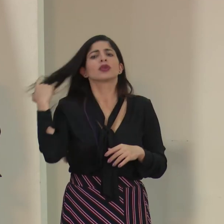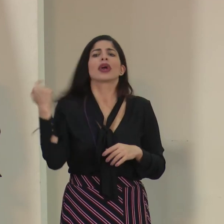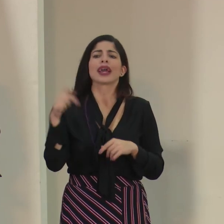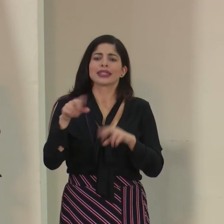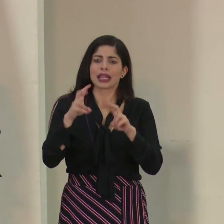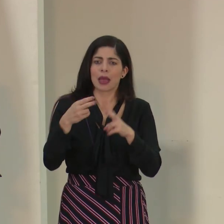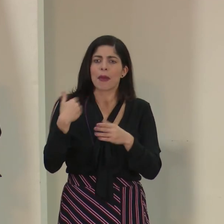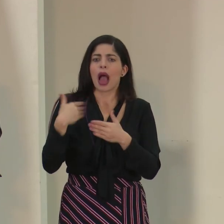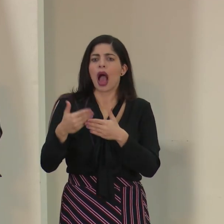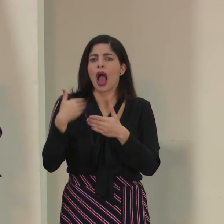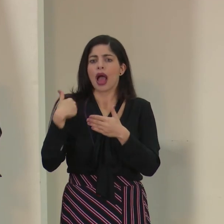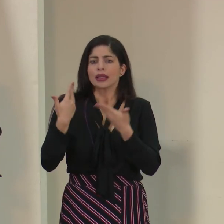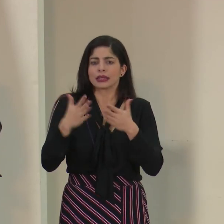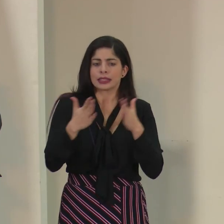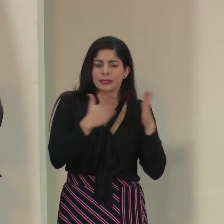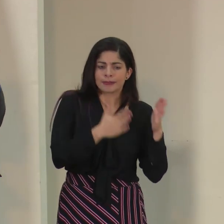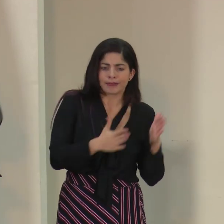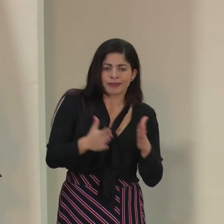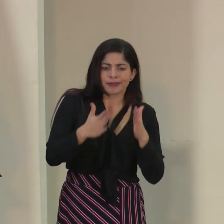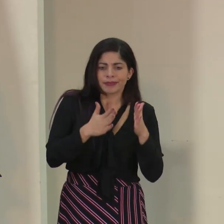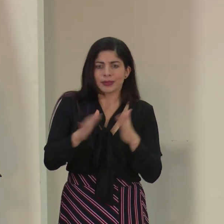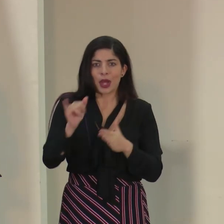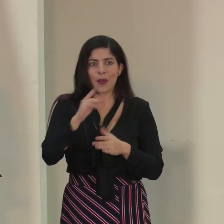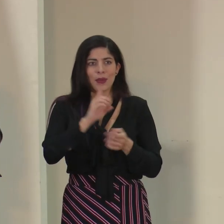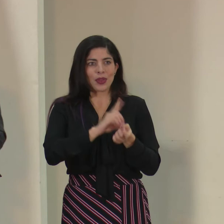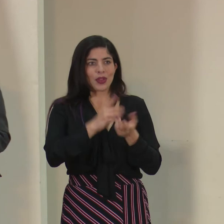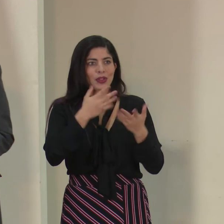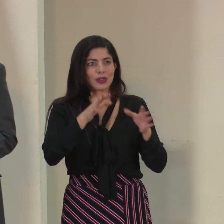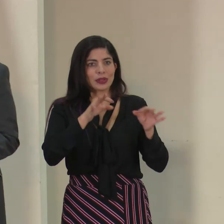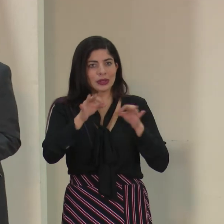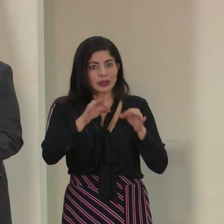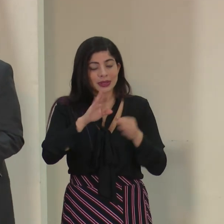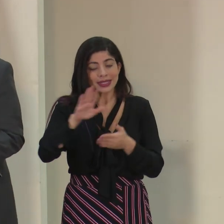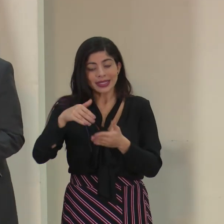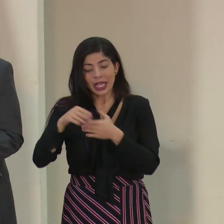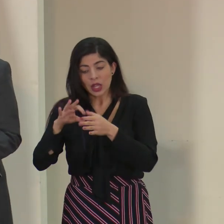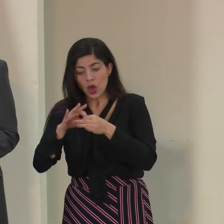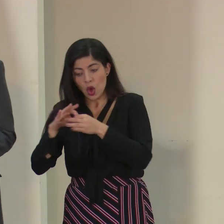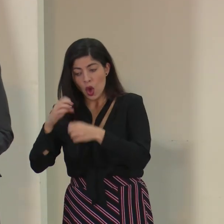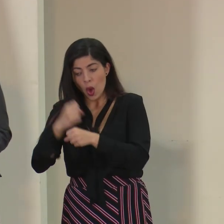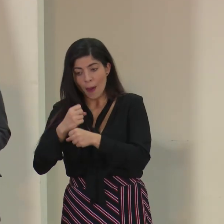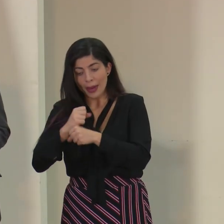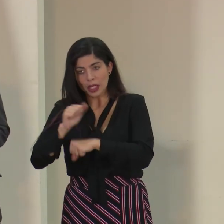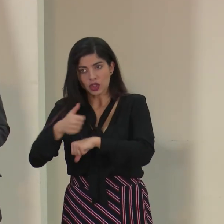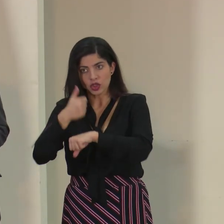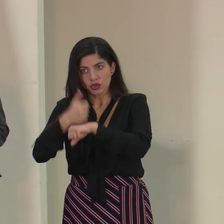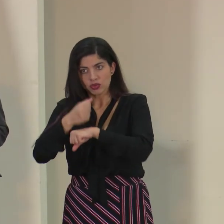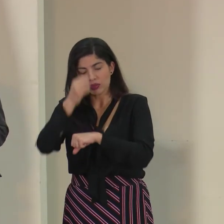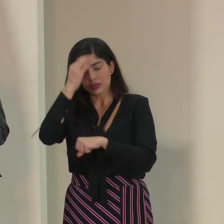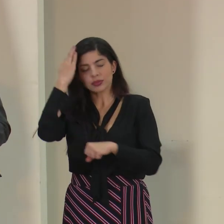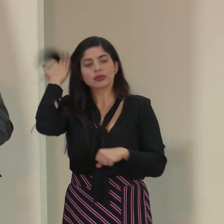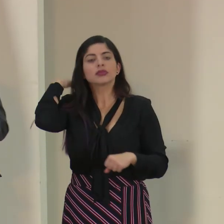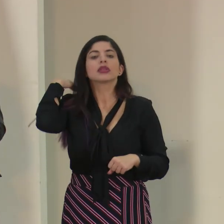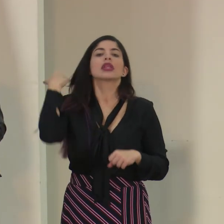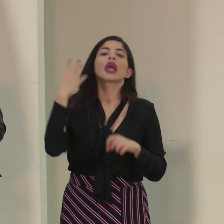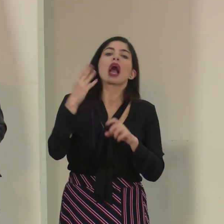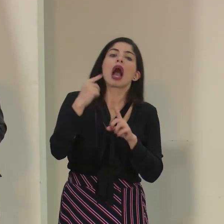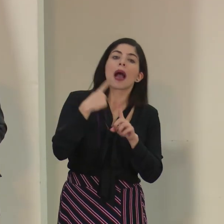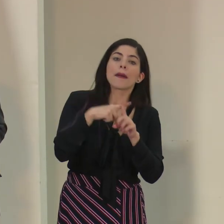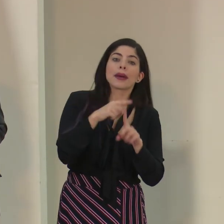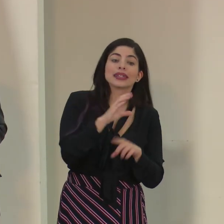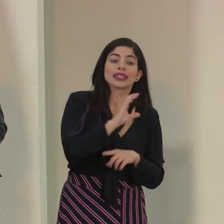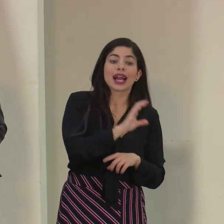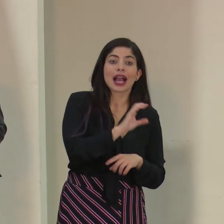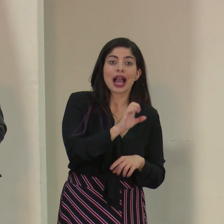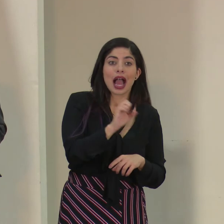una fase de preparación, una activación, como el doctor Ruiz lo mencionaba, del Centro de Coordinación de Operaciones de la Caja, y además la